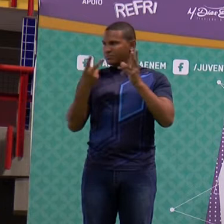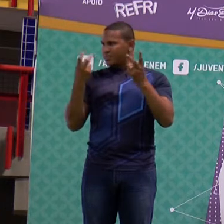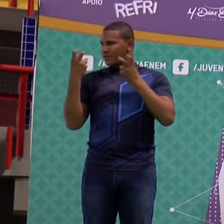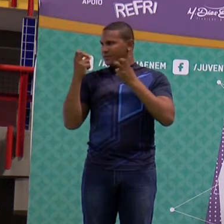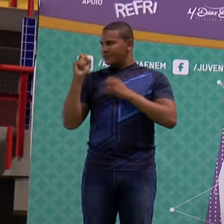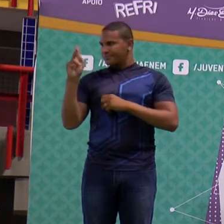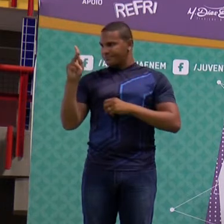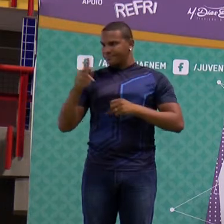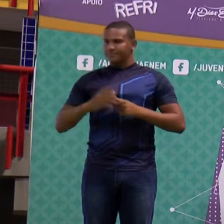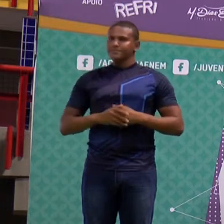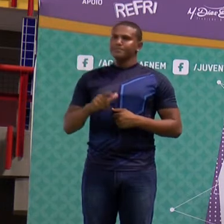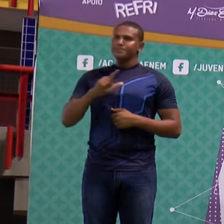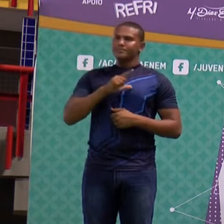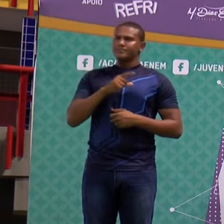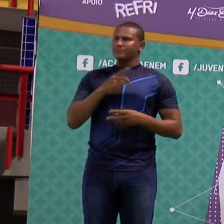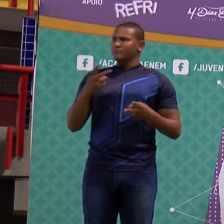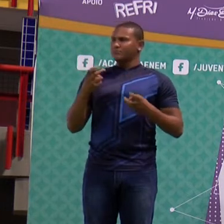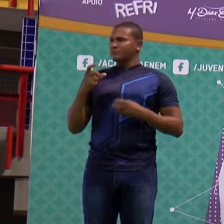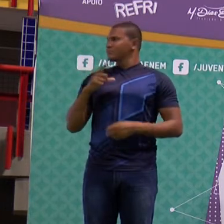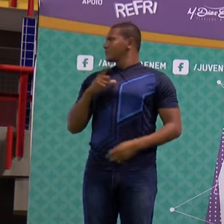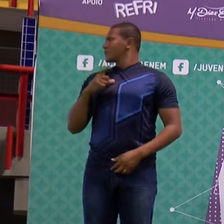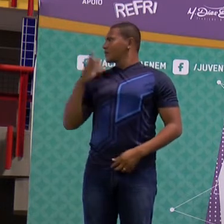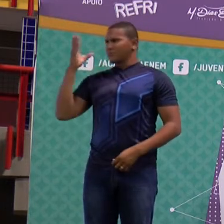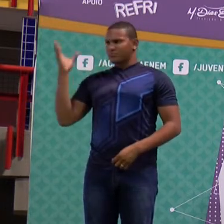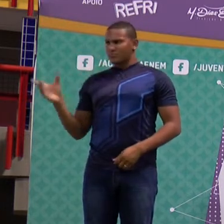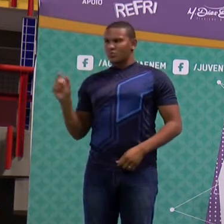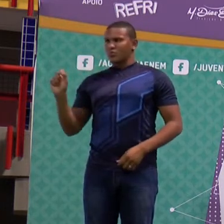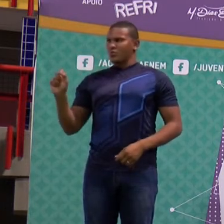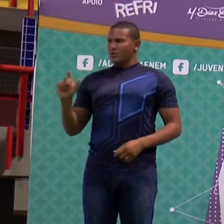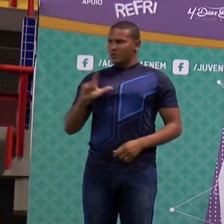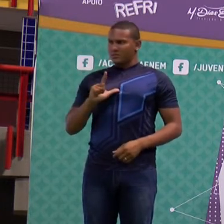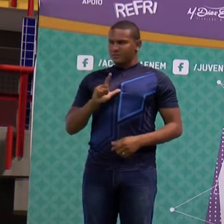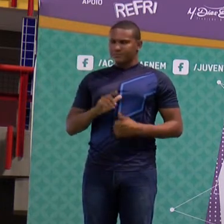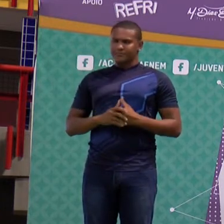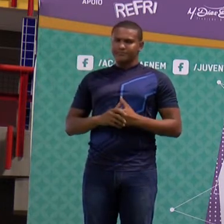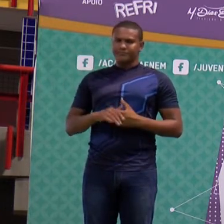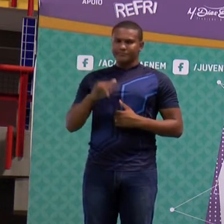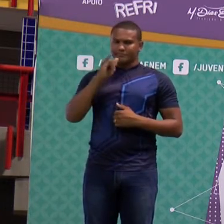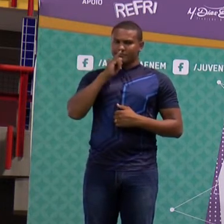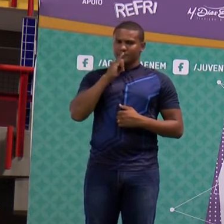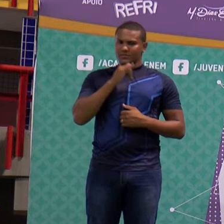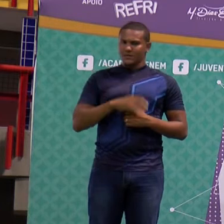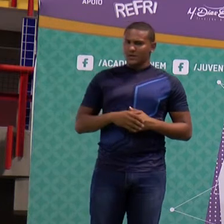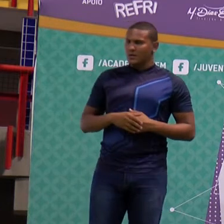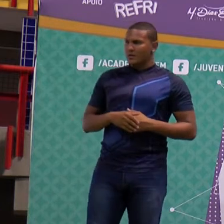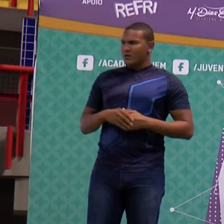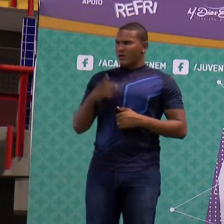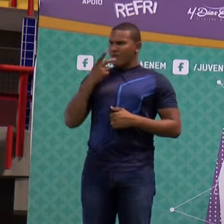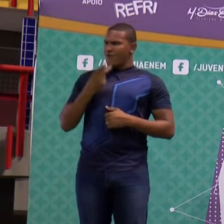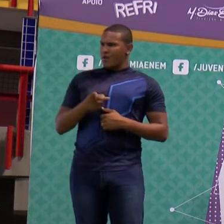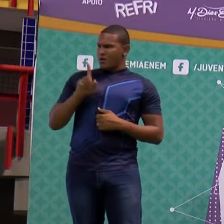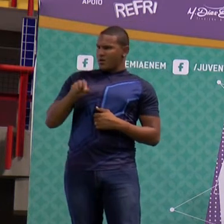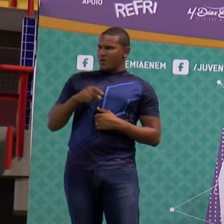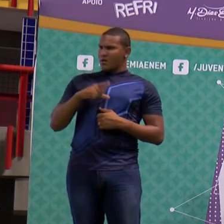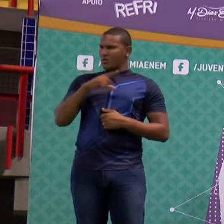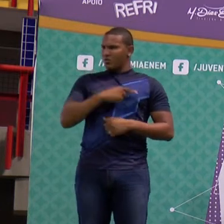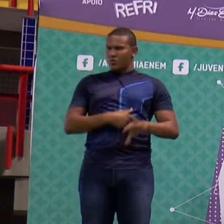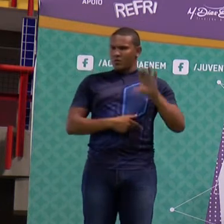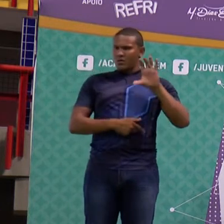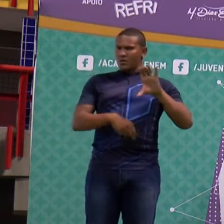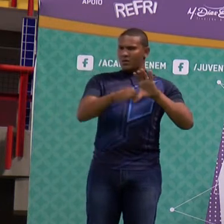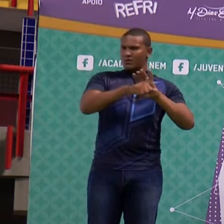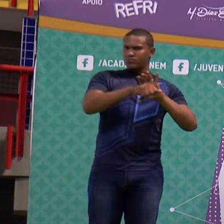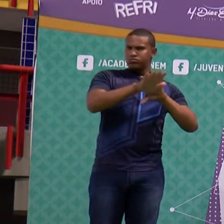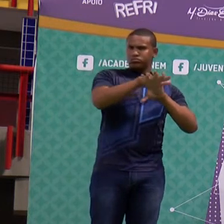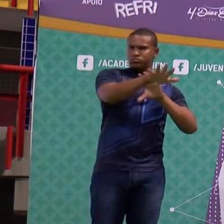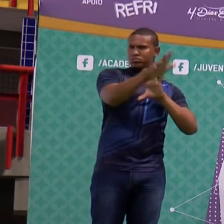quando eu estou aqui no restinho da questão, ele diz dentre as vantagens da Snap em comparação com uma caixa de som regular